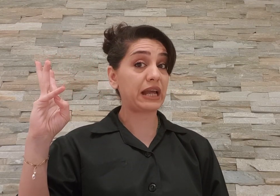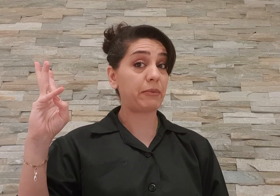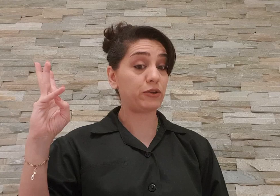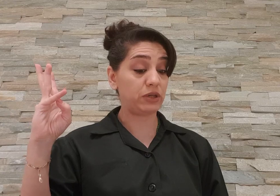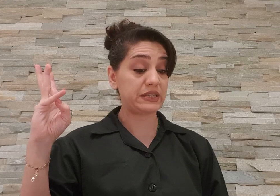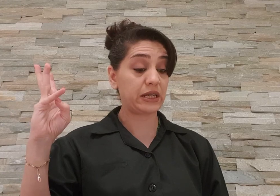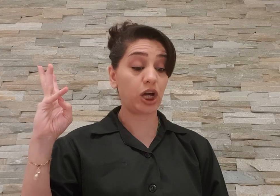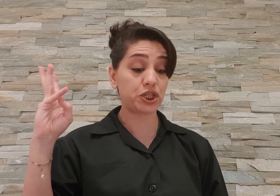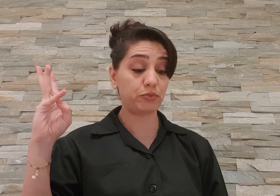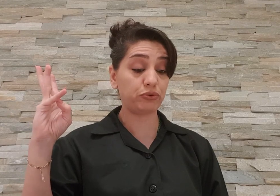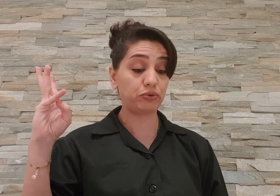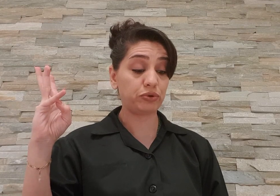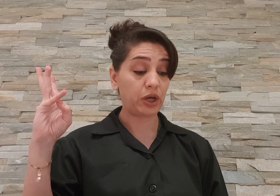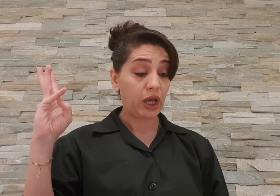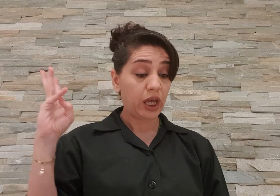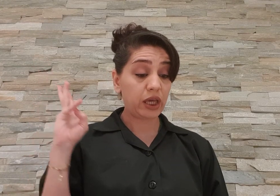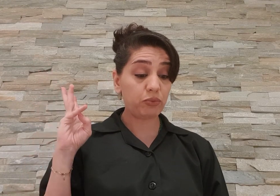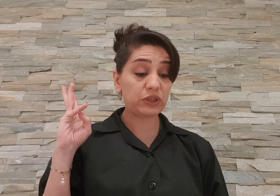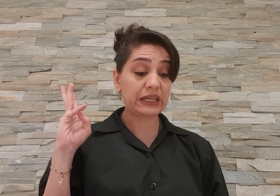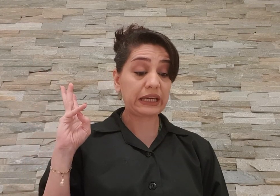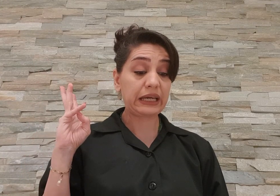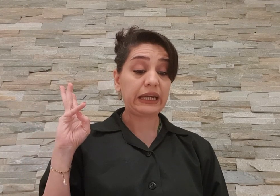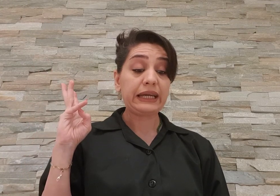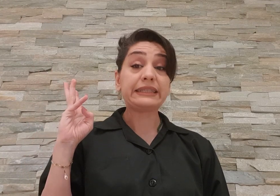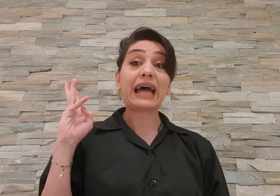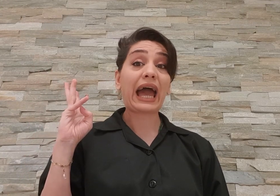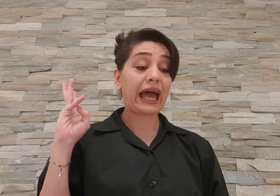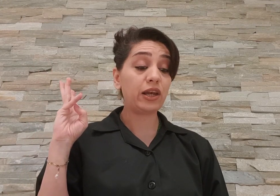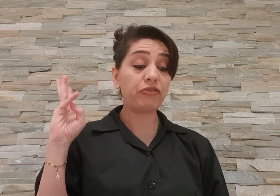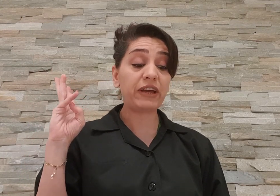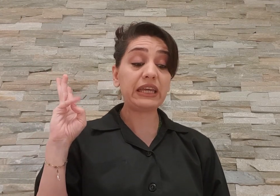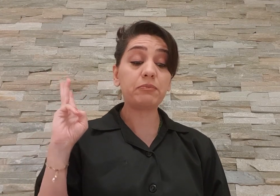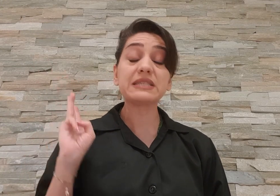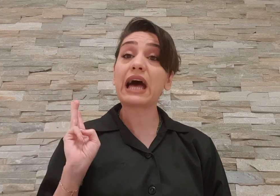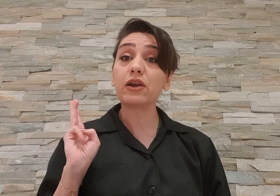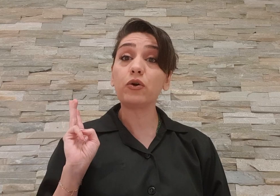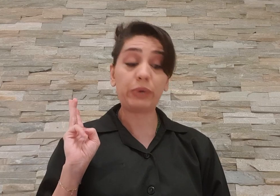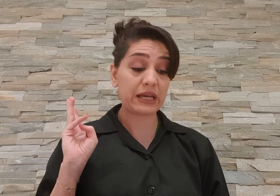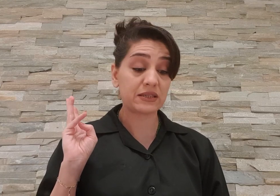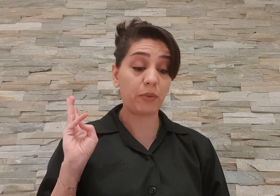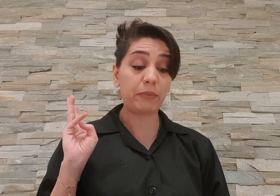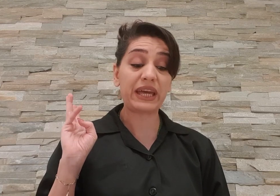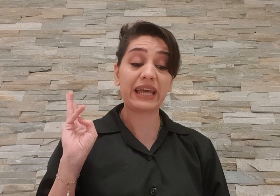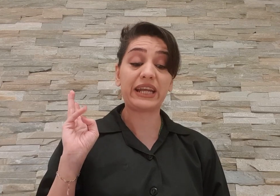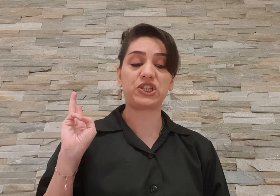رحبری تو این سریال چی بود؟ این بود که تخلف این پسر رو به حساب پدرش